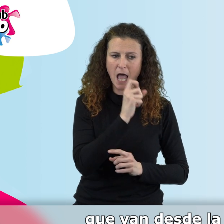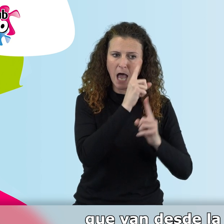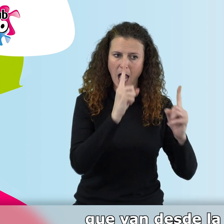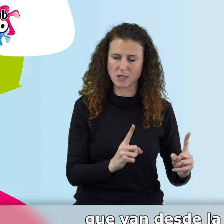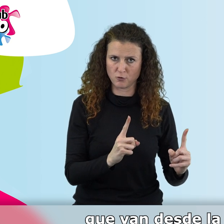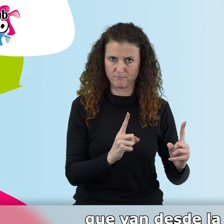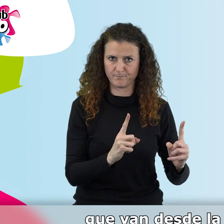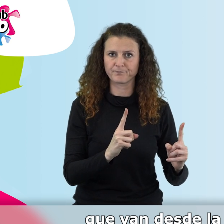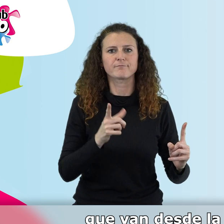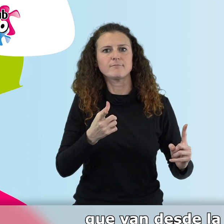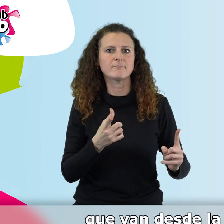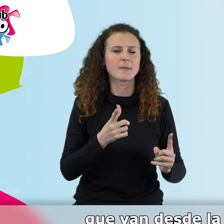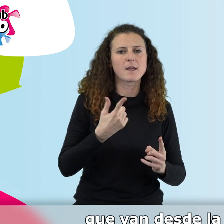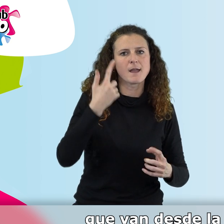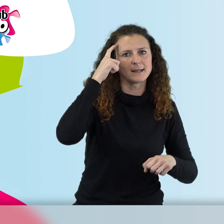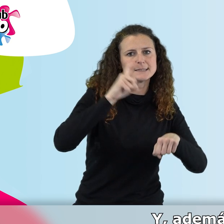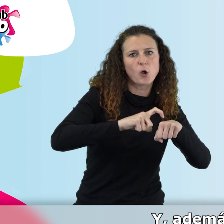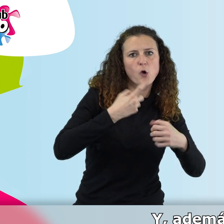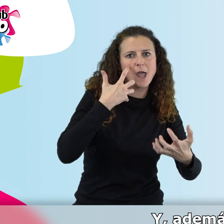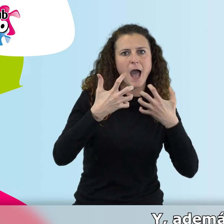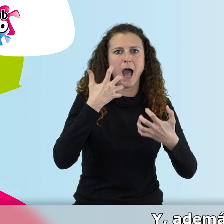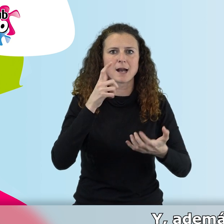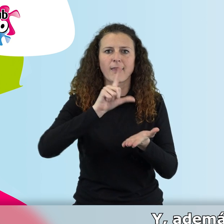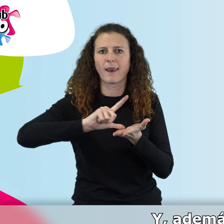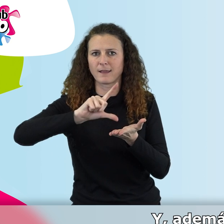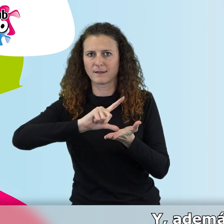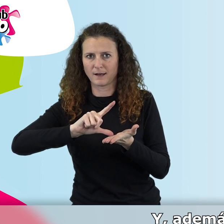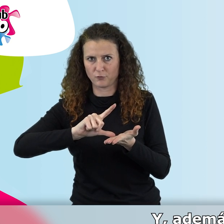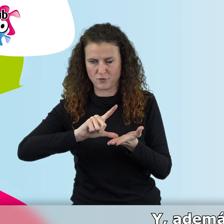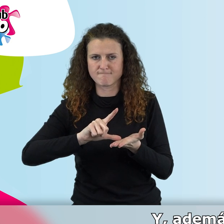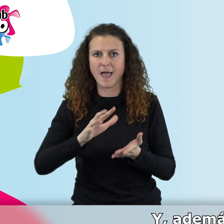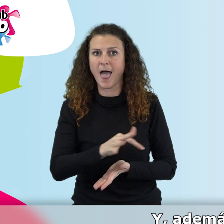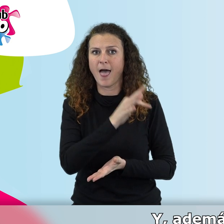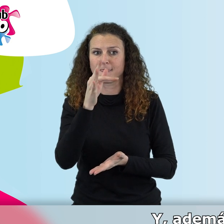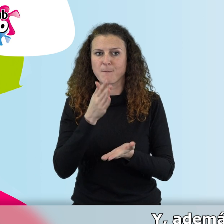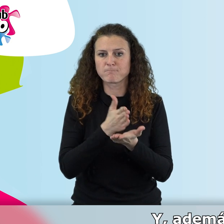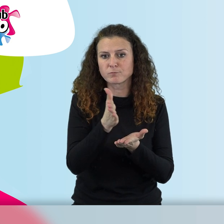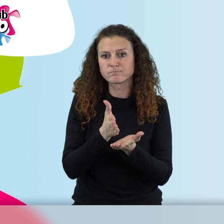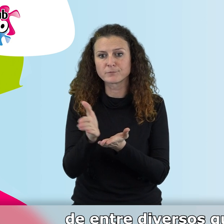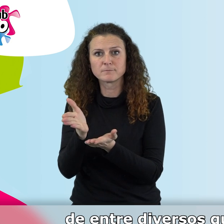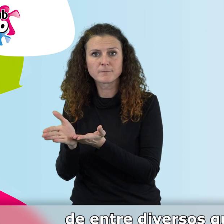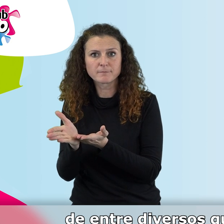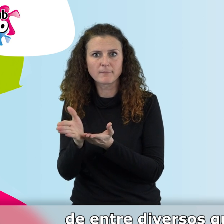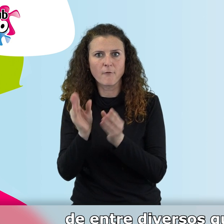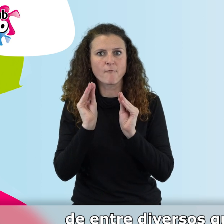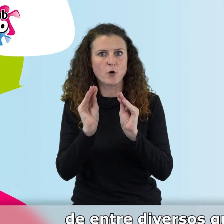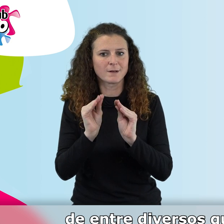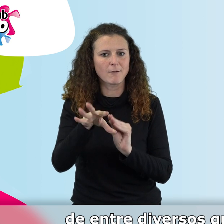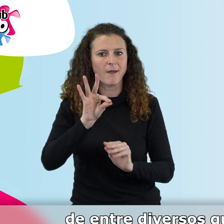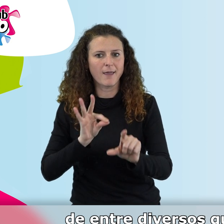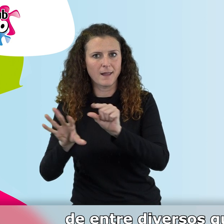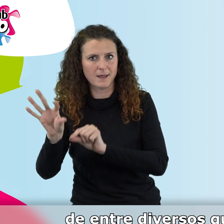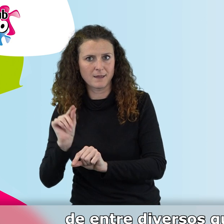que van desde la psicología al arte o a la literatura. Y, además, eligen un itinerario formativo, de entre